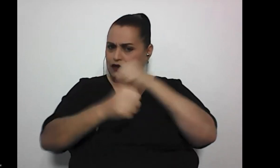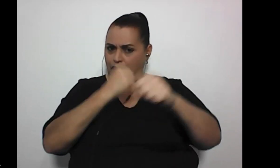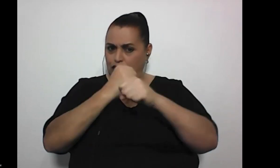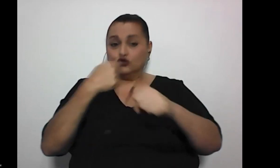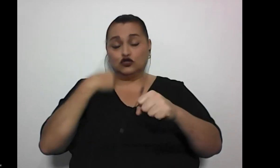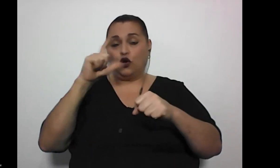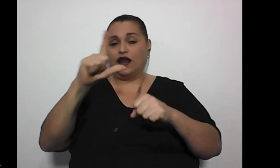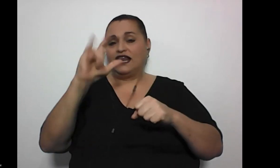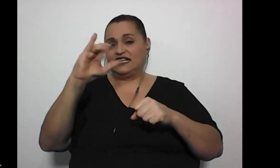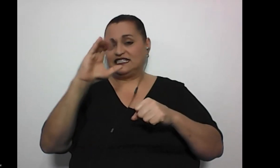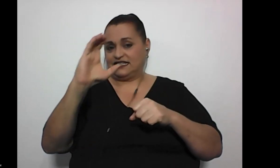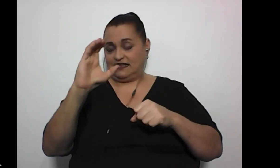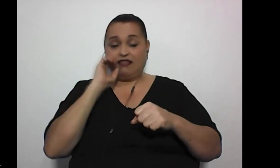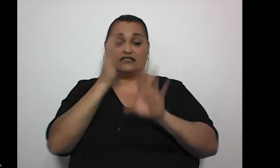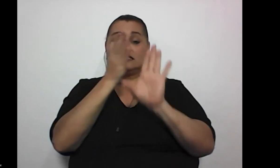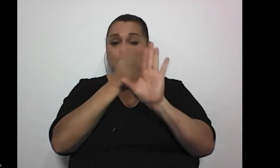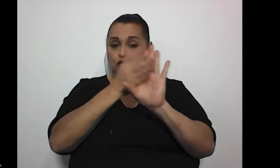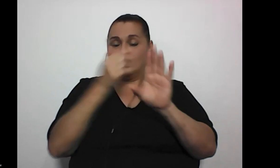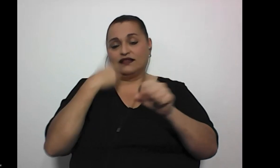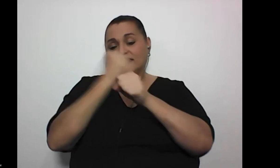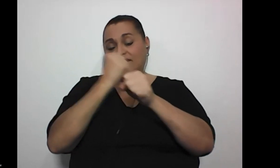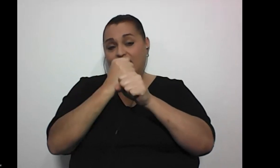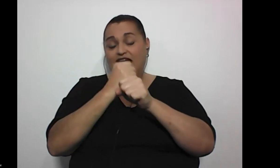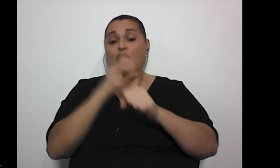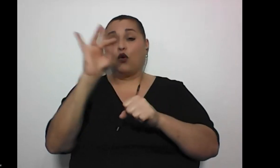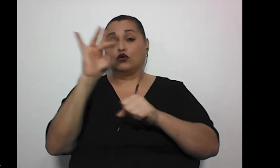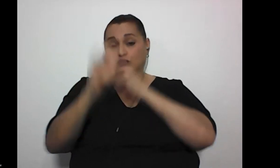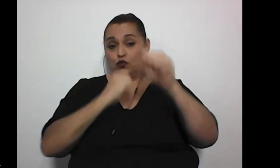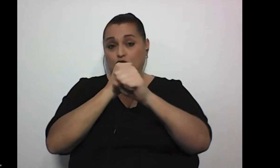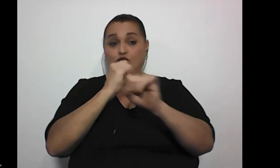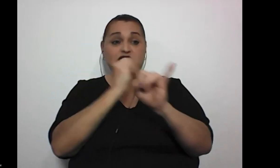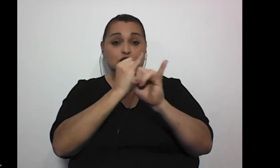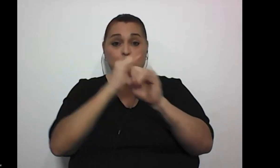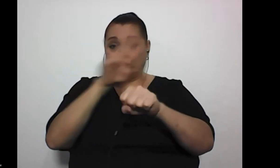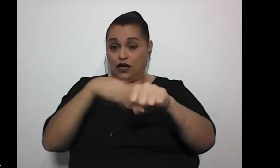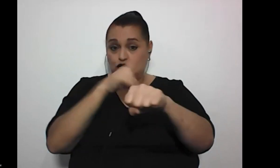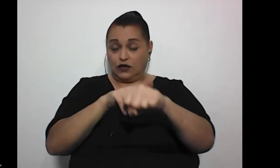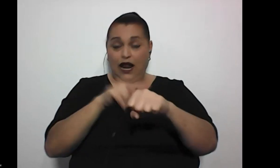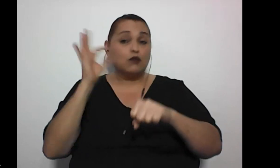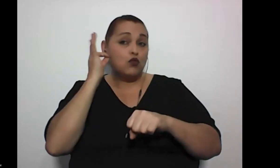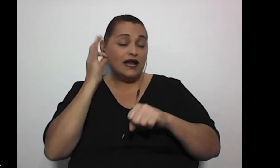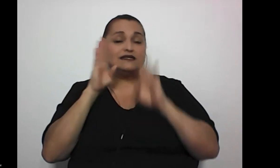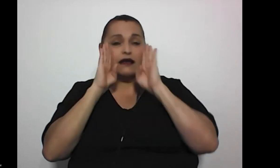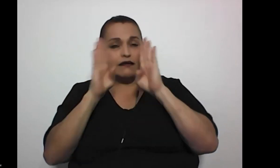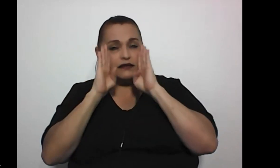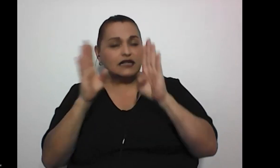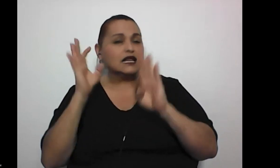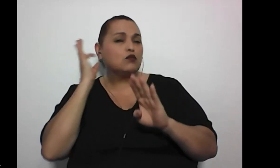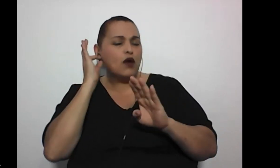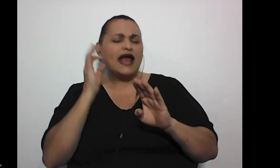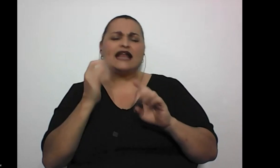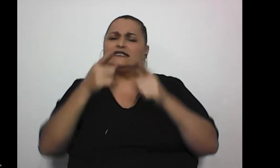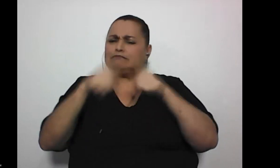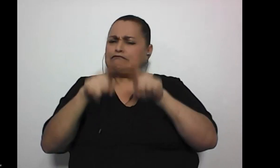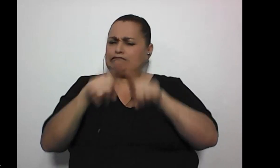psicología, trabajé por 8 años en el Instituto Nacional de las Mujeres atendiendo mujeres víctimas de violencia de toda clase